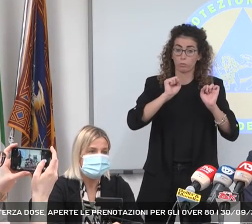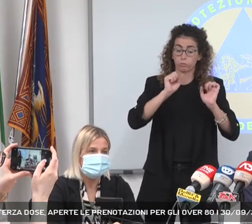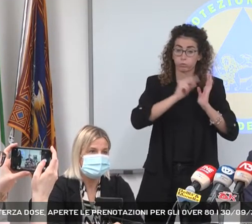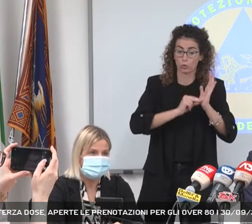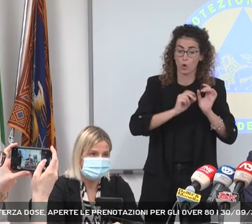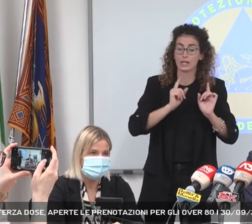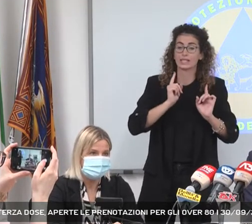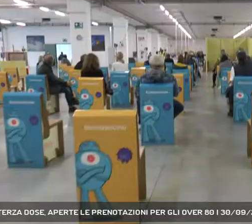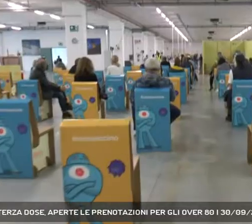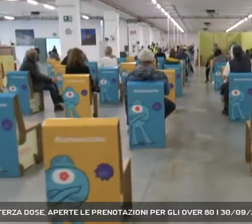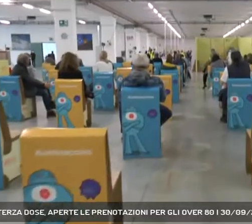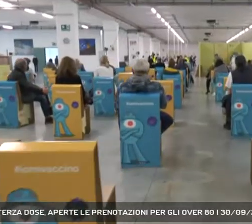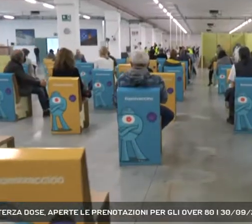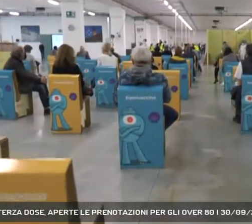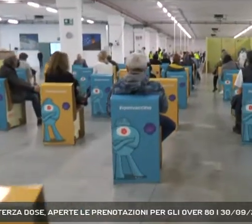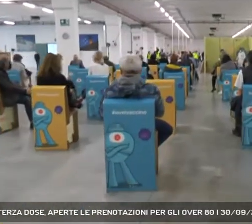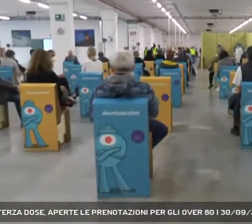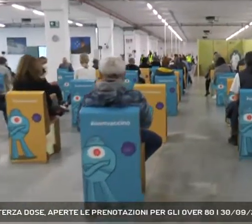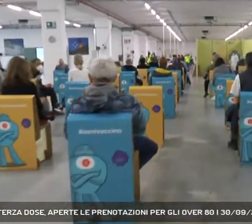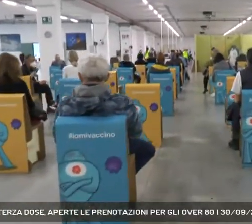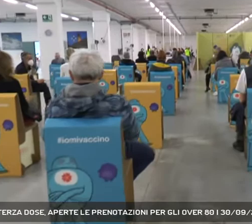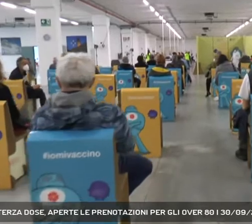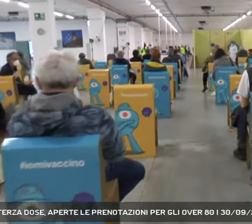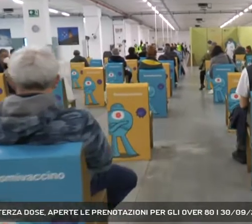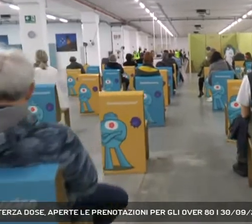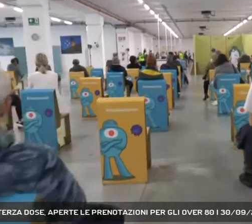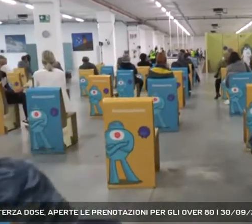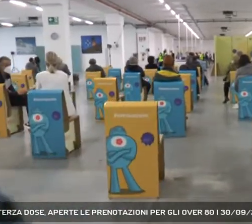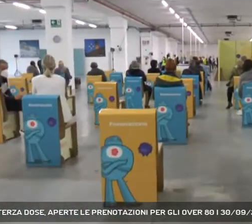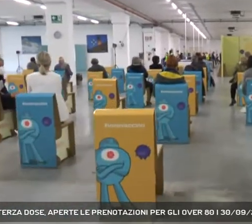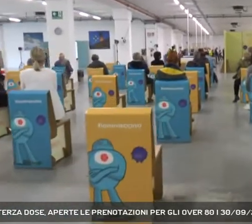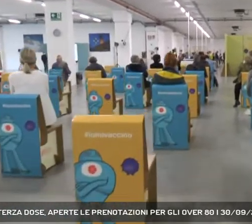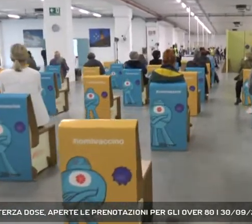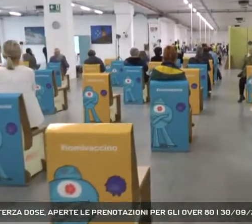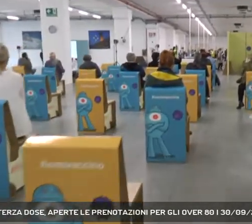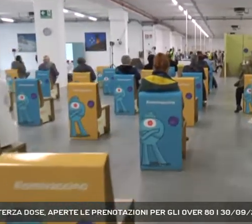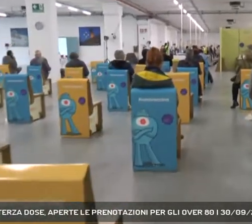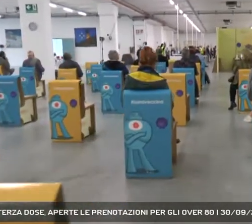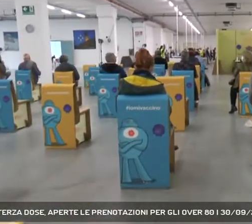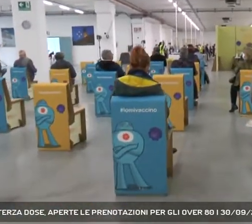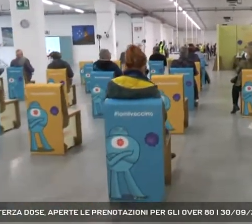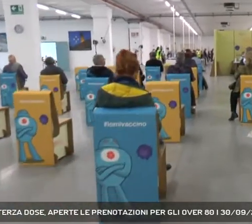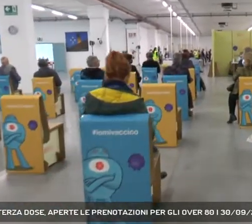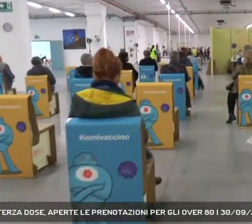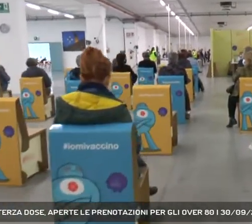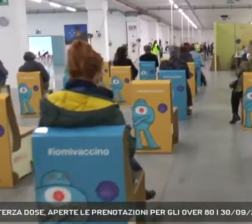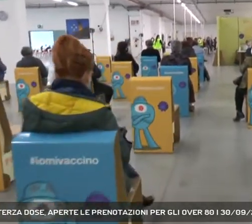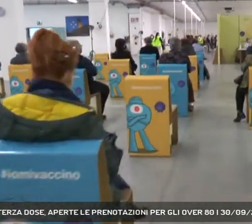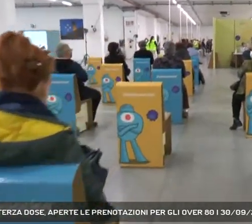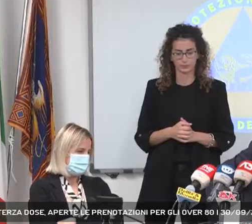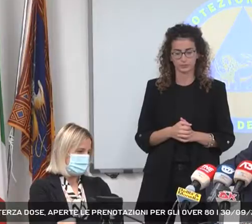a più di sei mesi. La campagna in Veneto procede spedita e in una settimana è aumentata la copertura vaccinale della